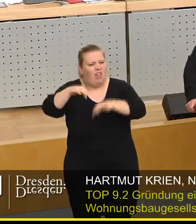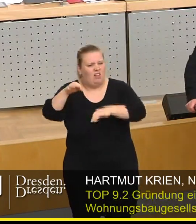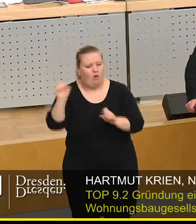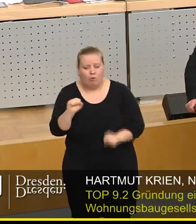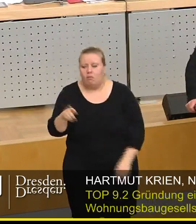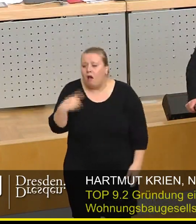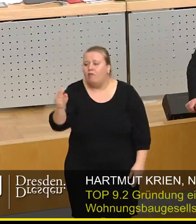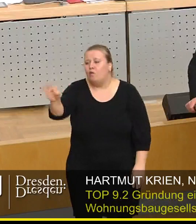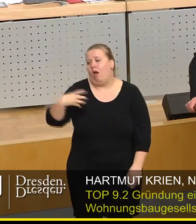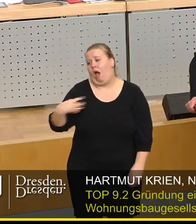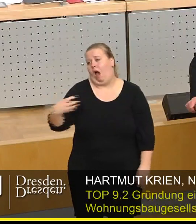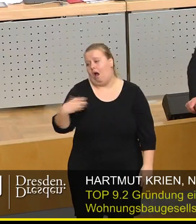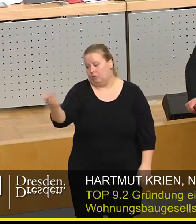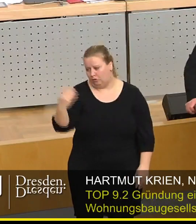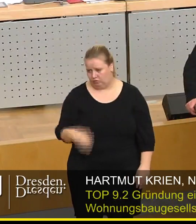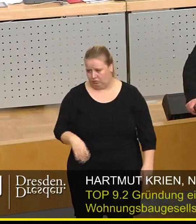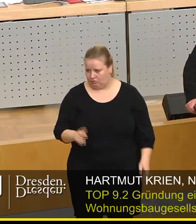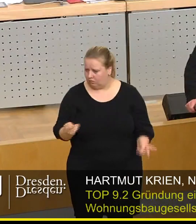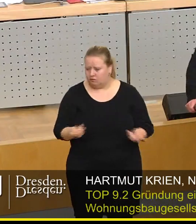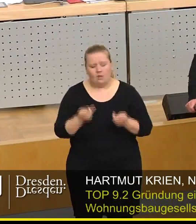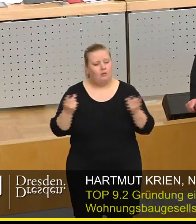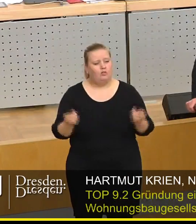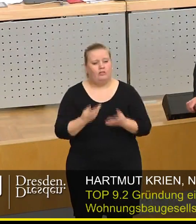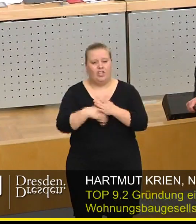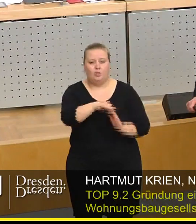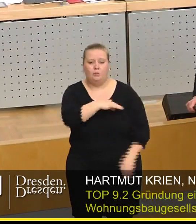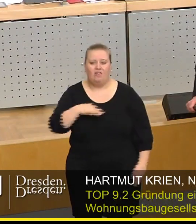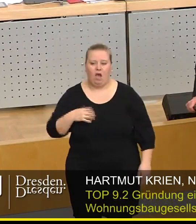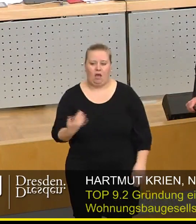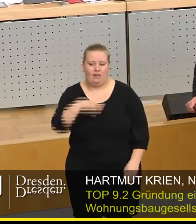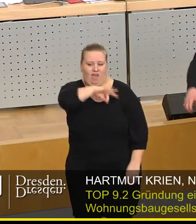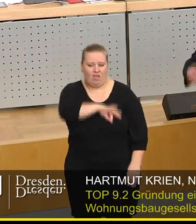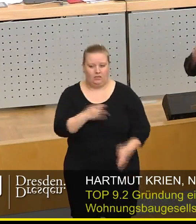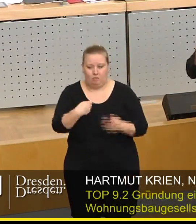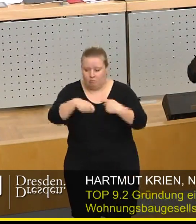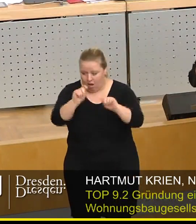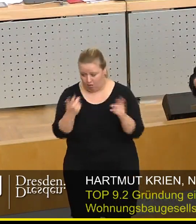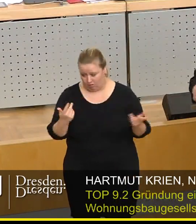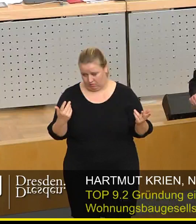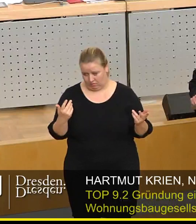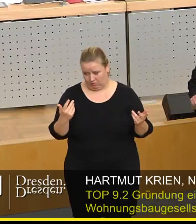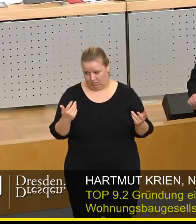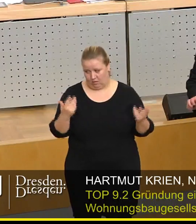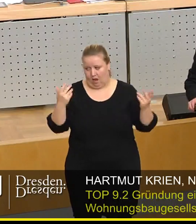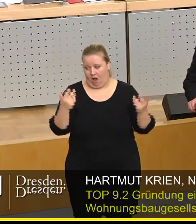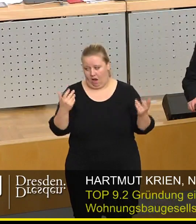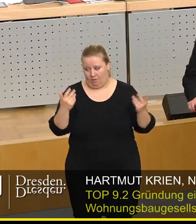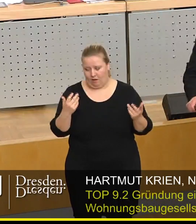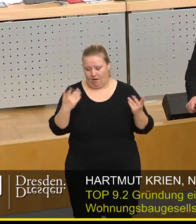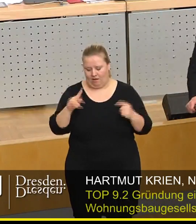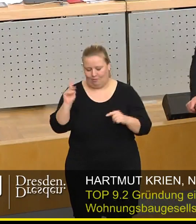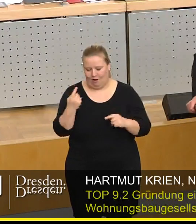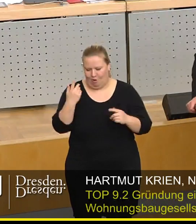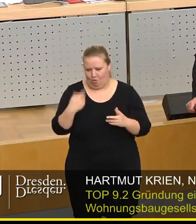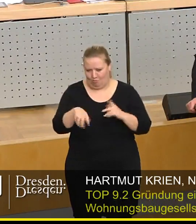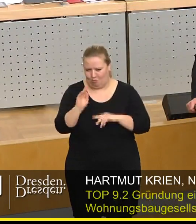Ich sage, weil die für die Reichen da sind. Natürlich mag es sein, dass privat effektiver baut, aber es gibt nun mal Leute,